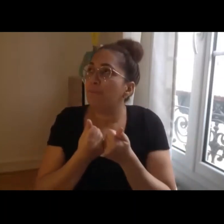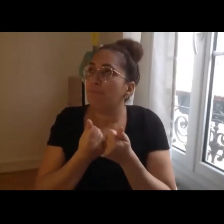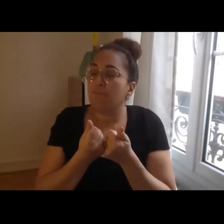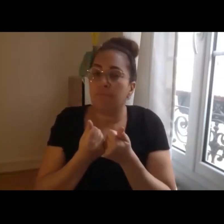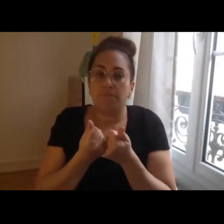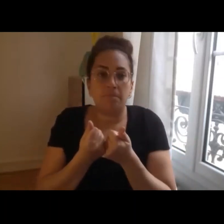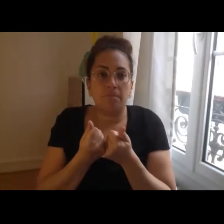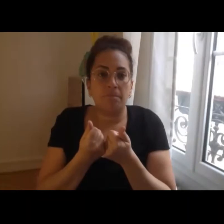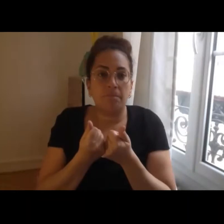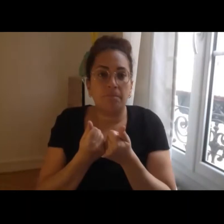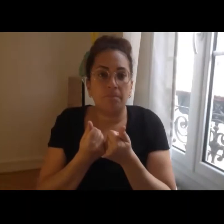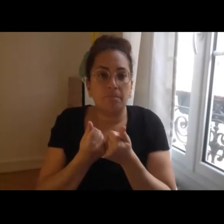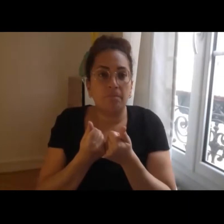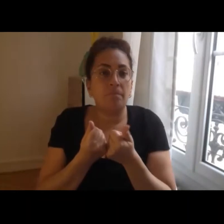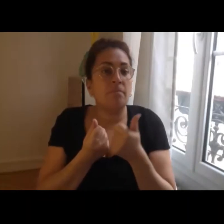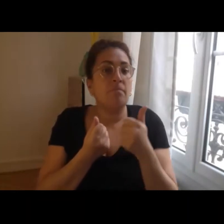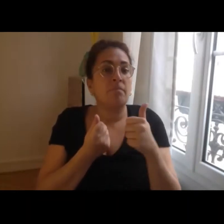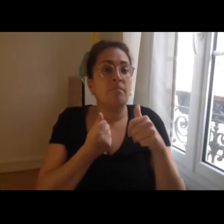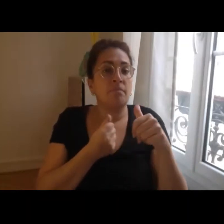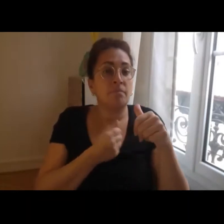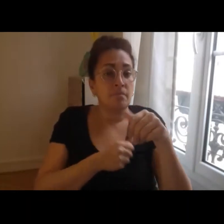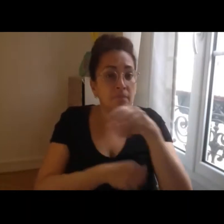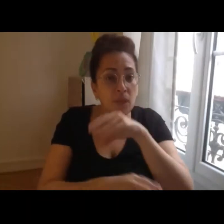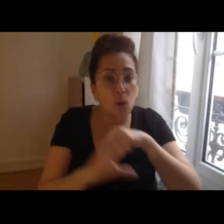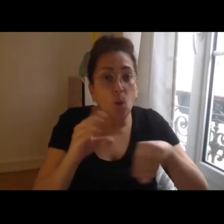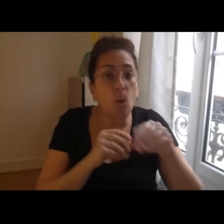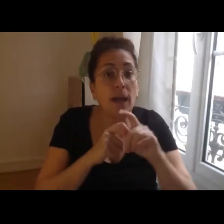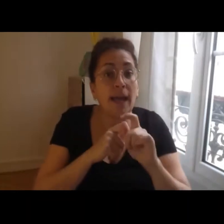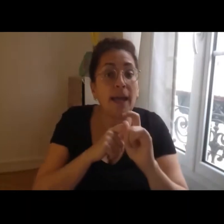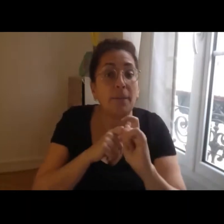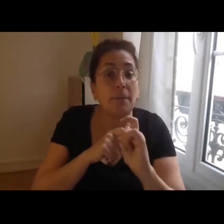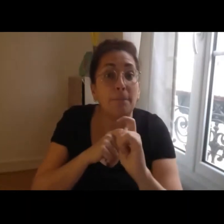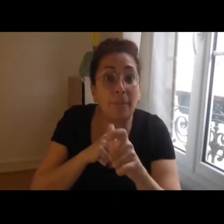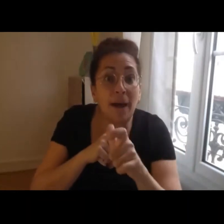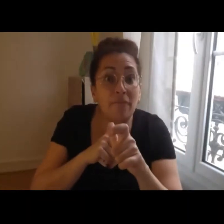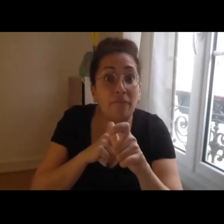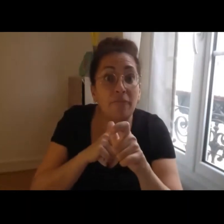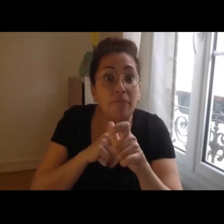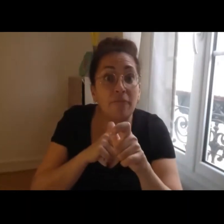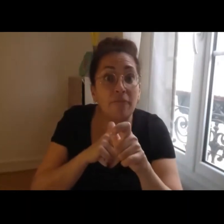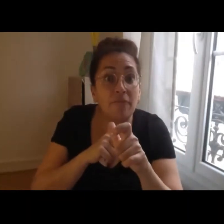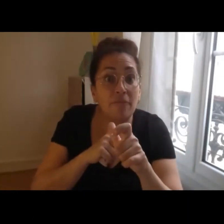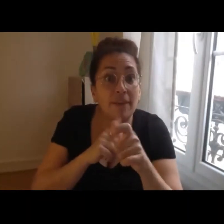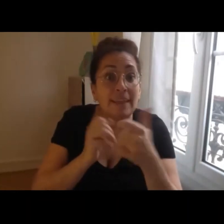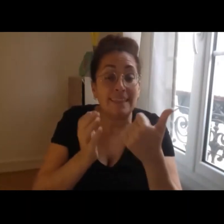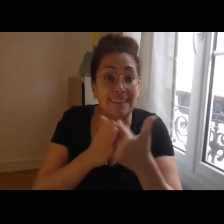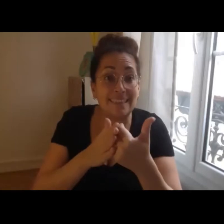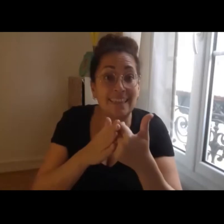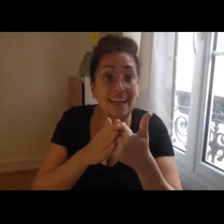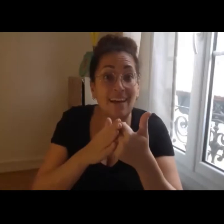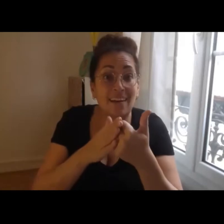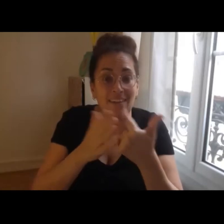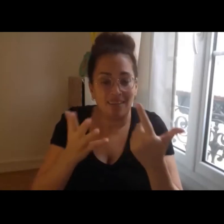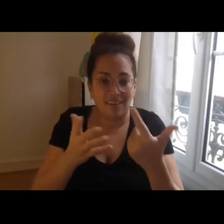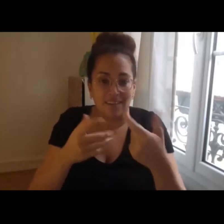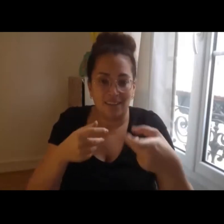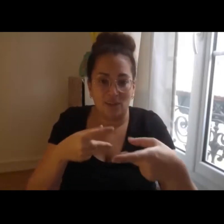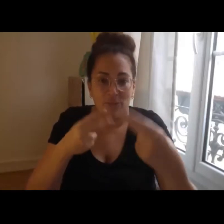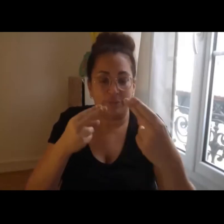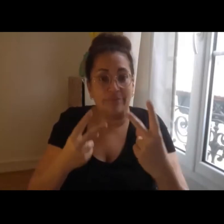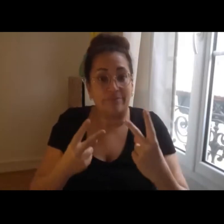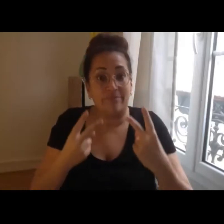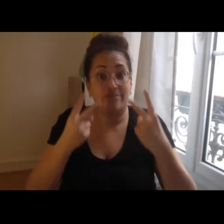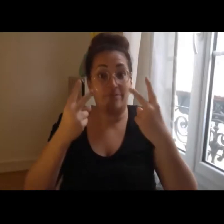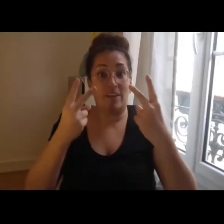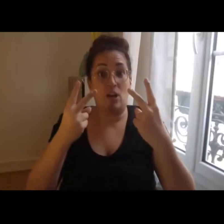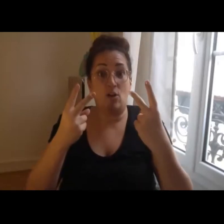pratique en fait sur lequel il débouche permet pendant la phase de valorisation en tout